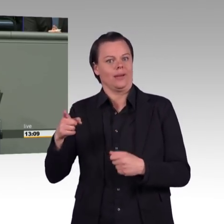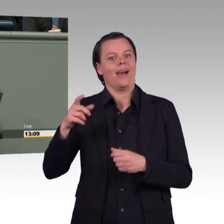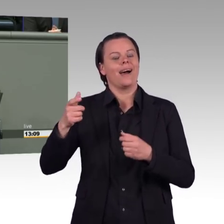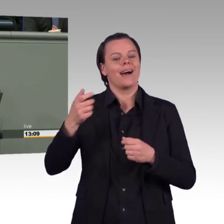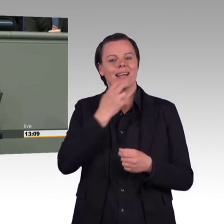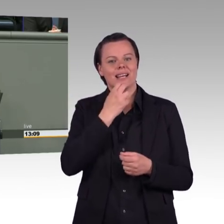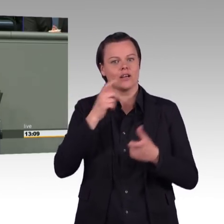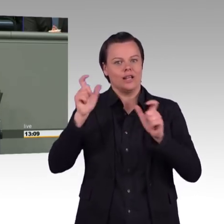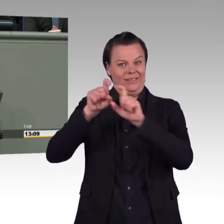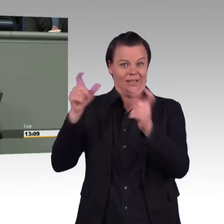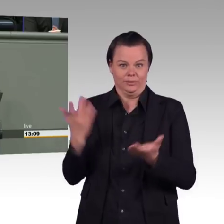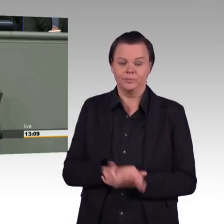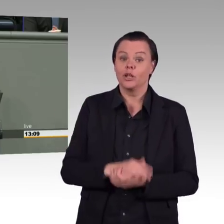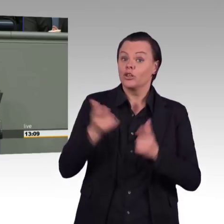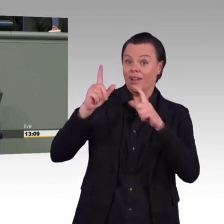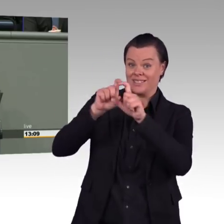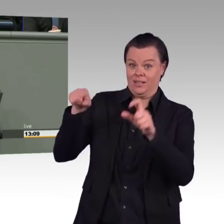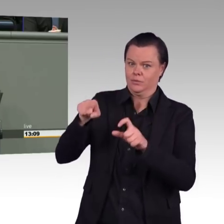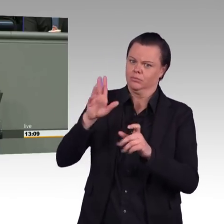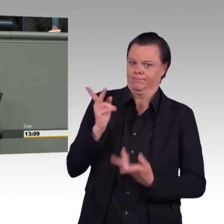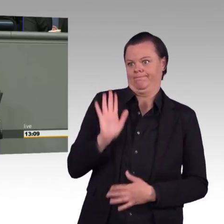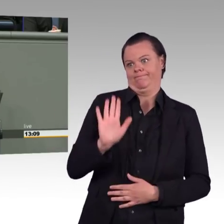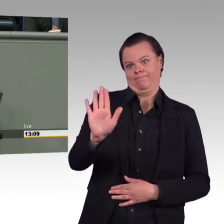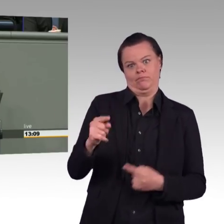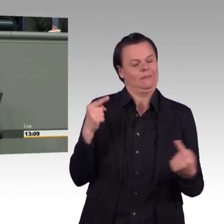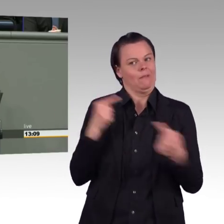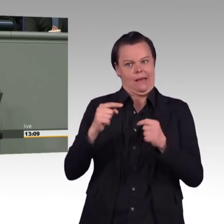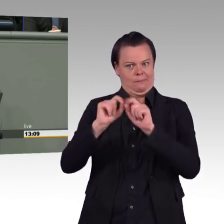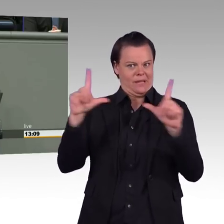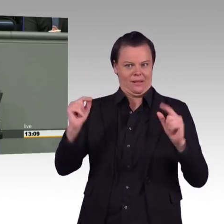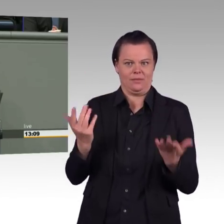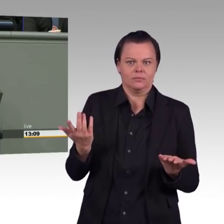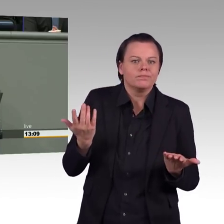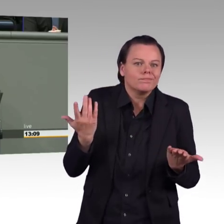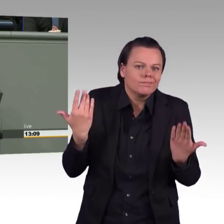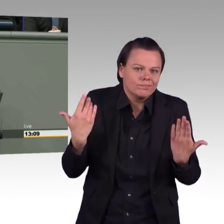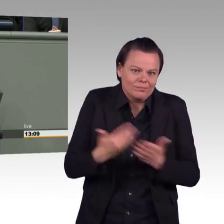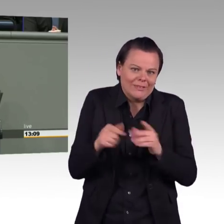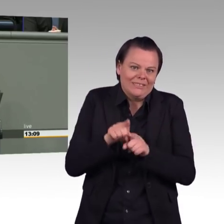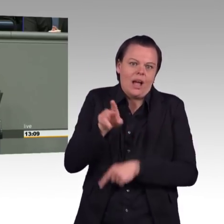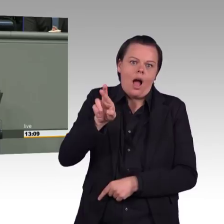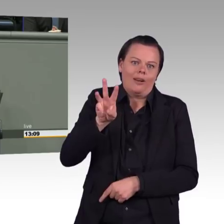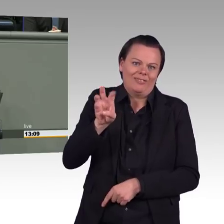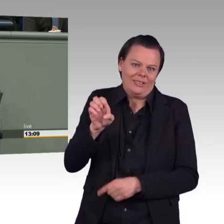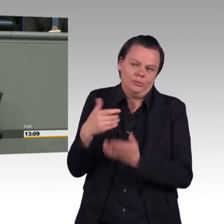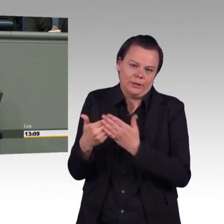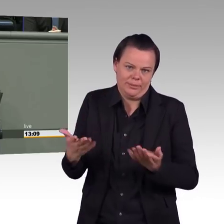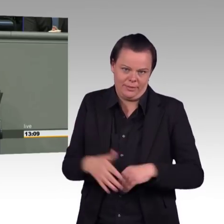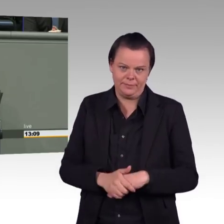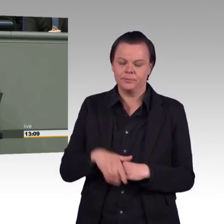Kleinaktionäre, die dort ihr Investment liegen haben und die möglicherweise dieses Investment dorthin